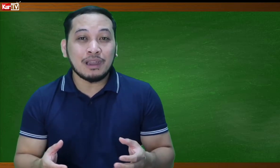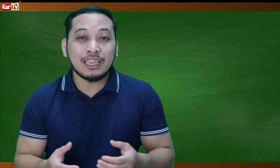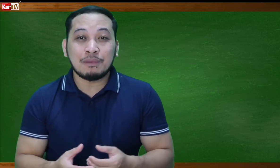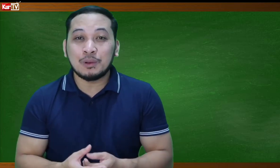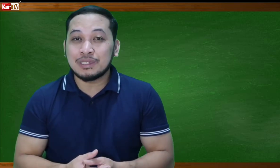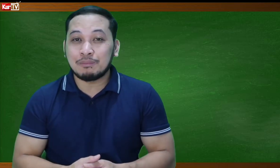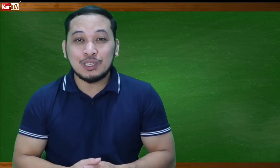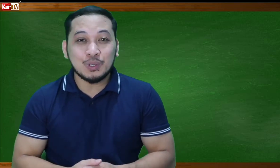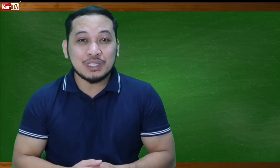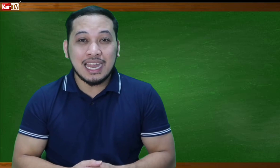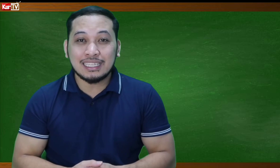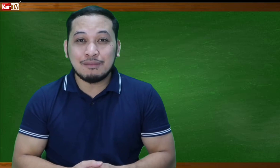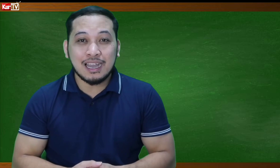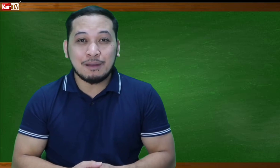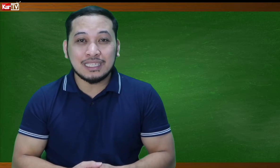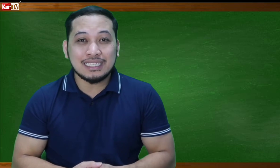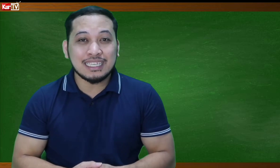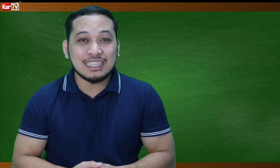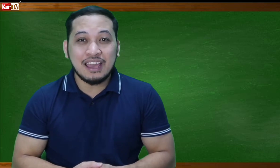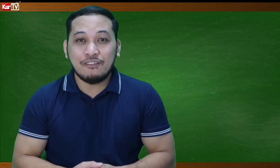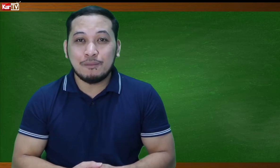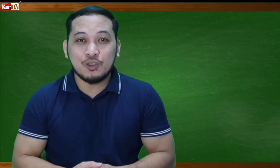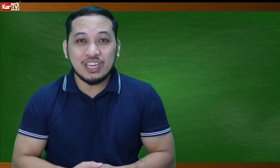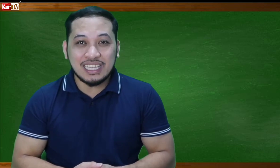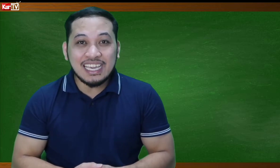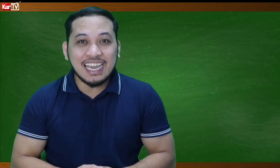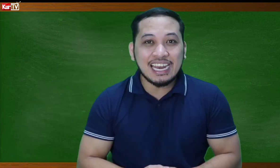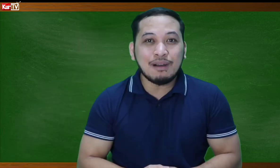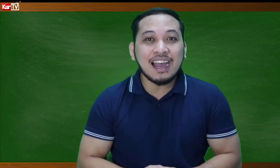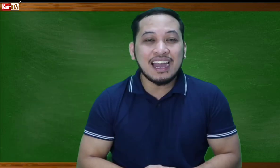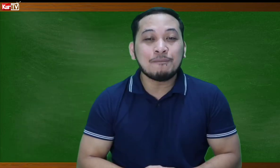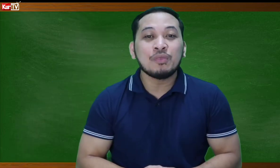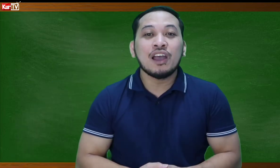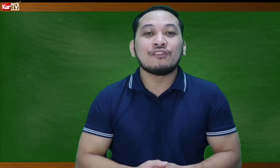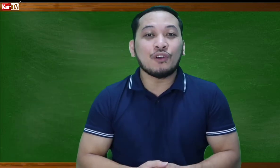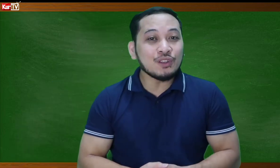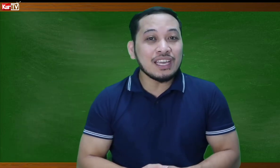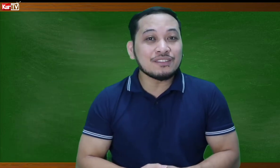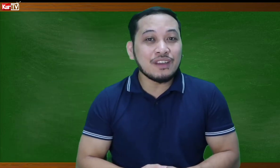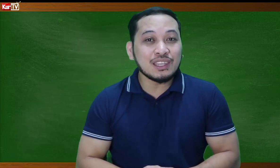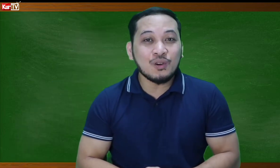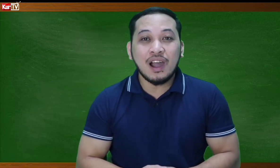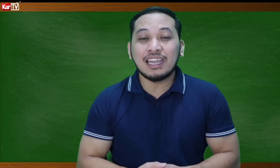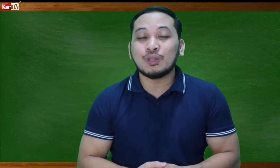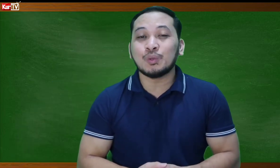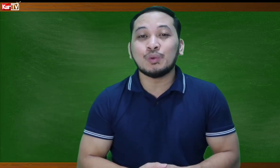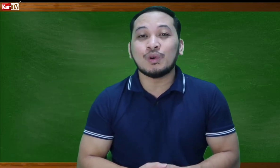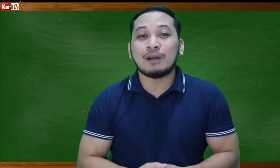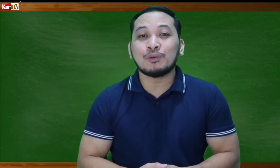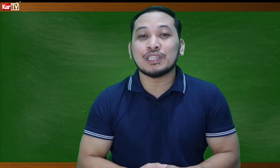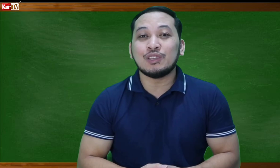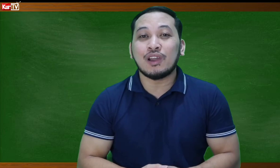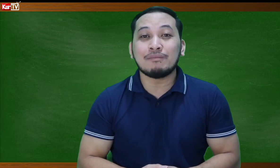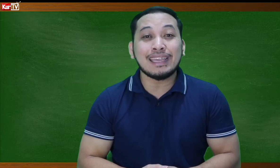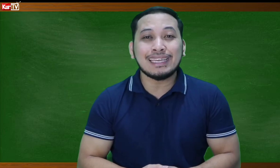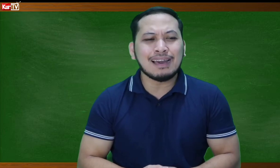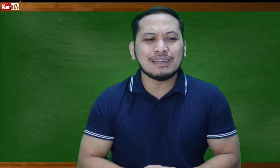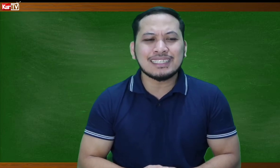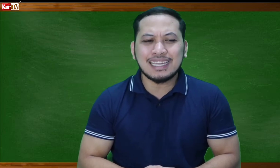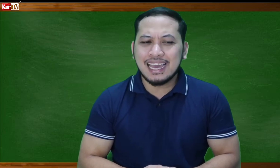pakikipag-usap ninyo sa ating mga kapatid sa deaf community. Kaya naman, for today's video, ang ituturo mo nga po sa inyo ay may kinalaman sa